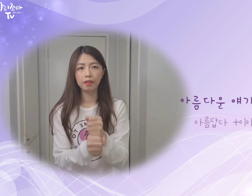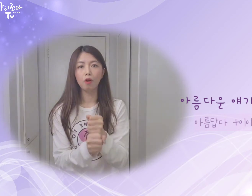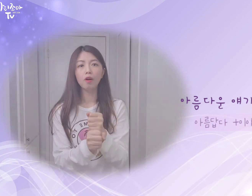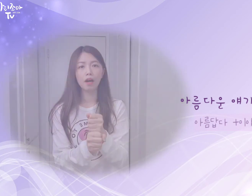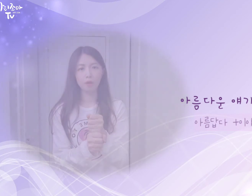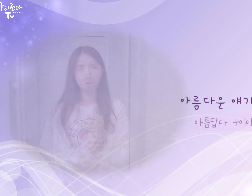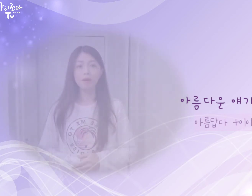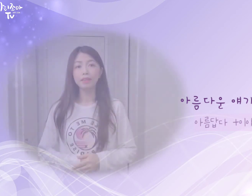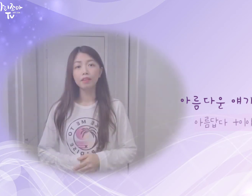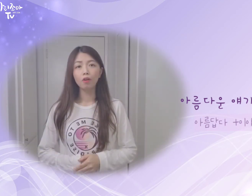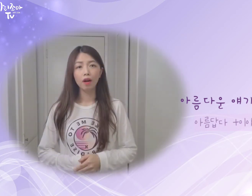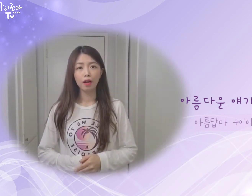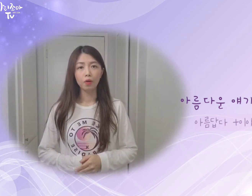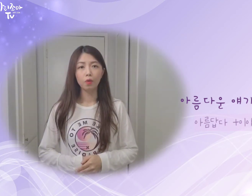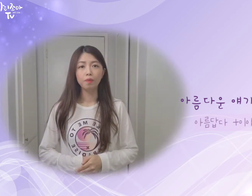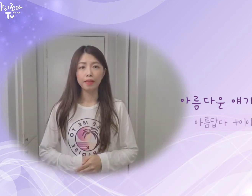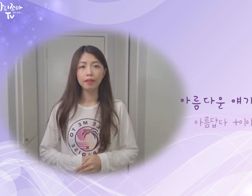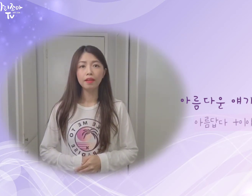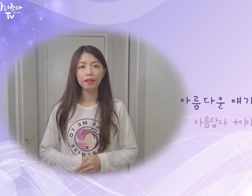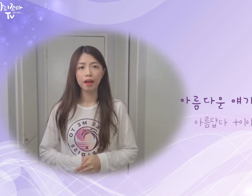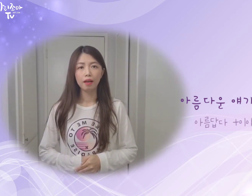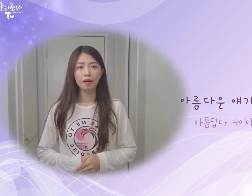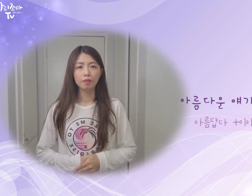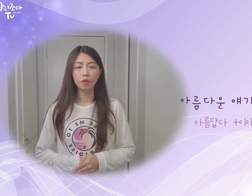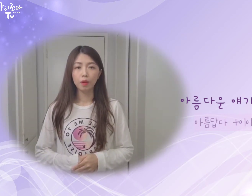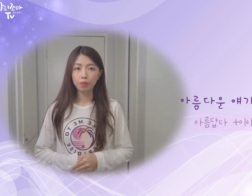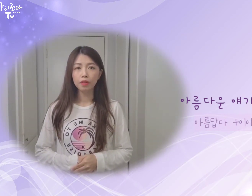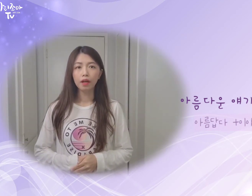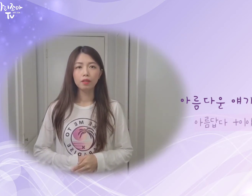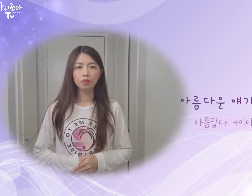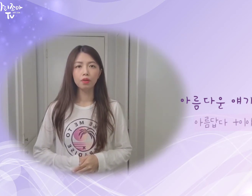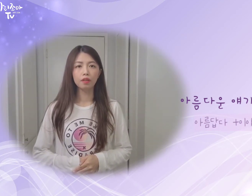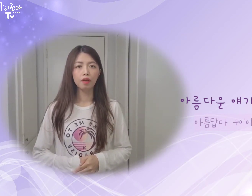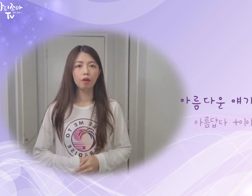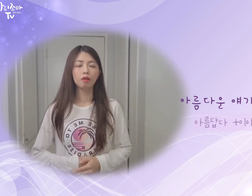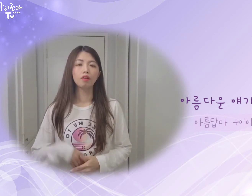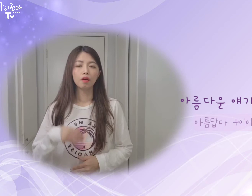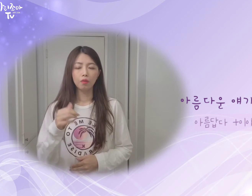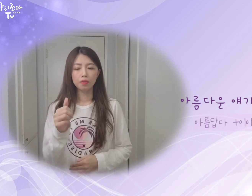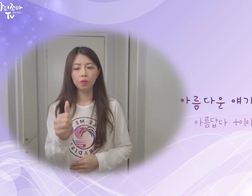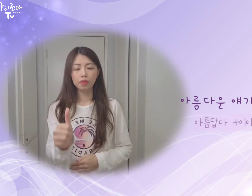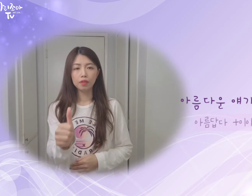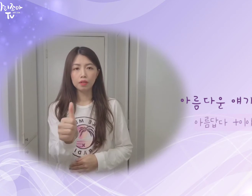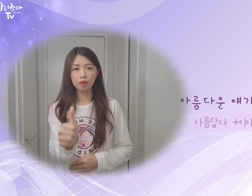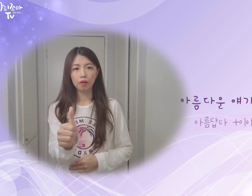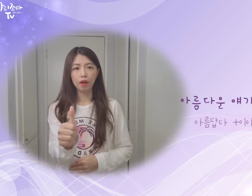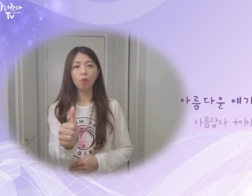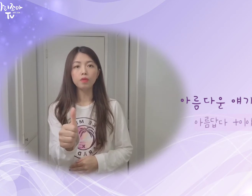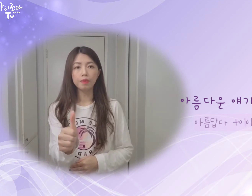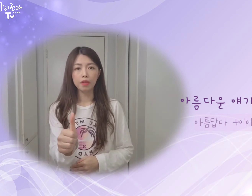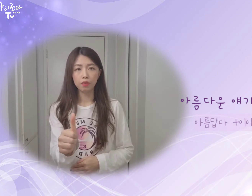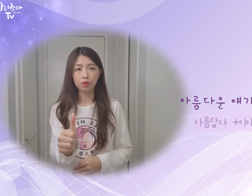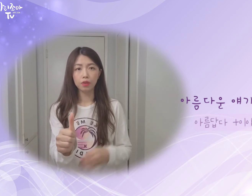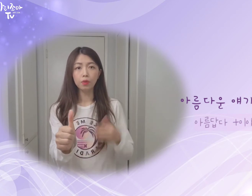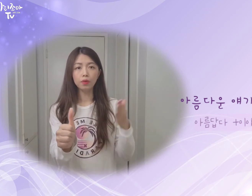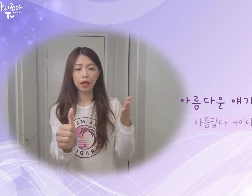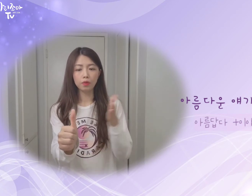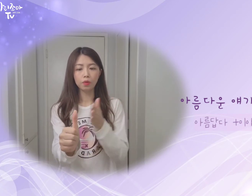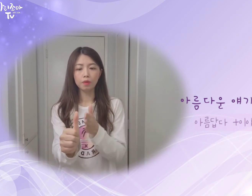만들어가요. 만들어가요. 만들자. 뭐 이렇게 부탁하는 수어는요. 왼손은 이렇게 엄재만 세워주시고 다른 손을